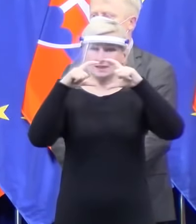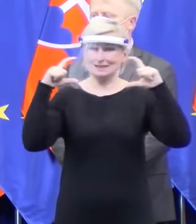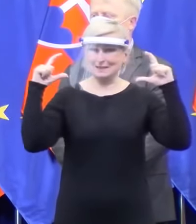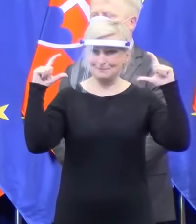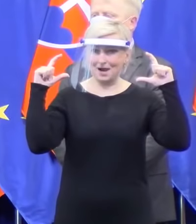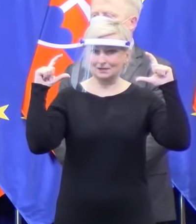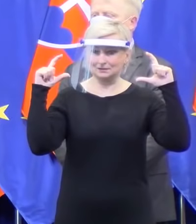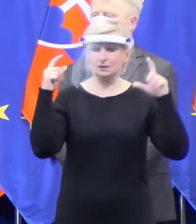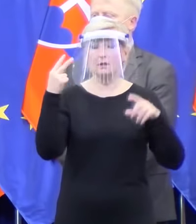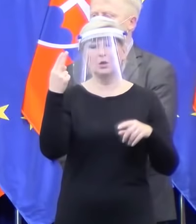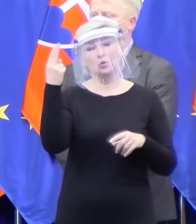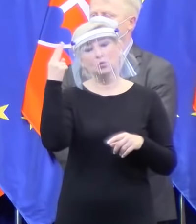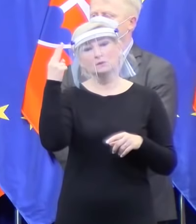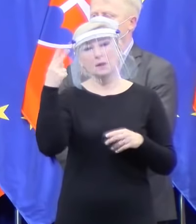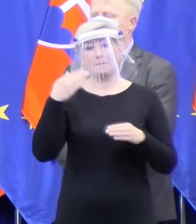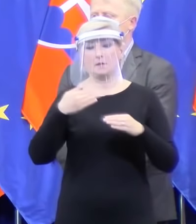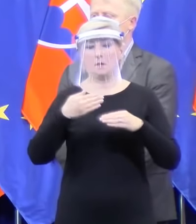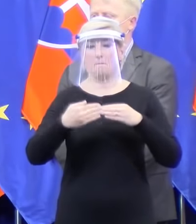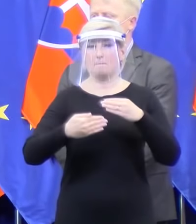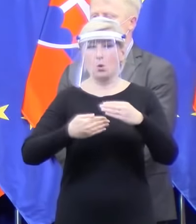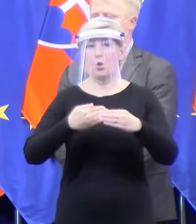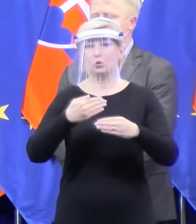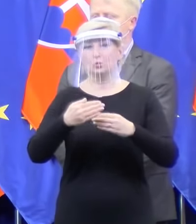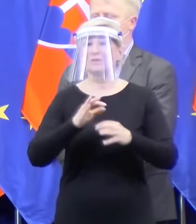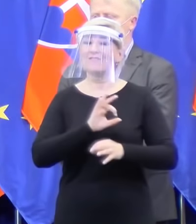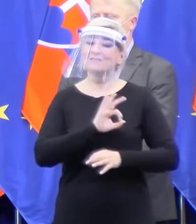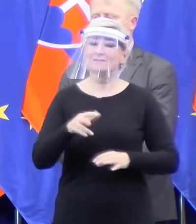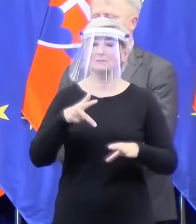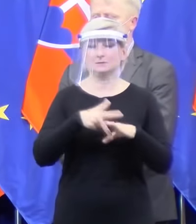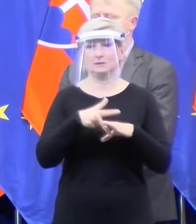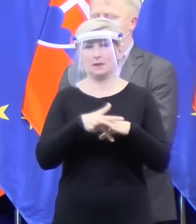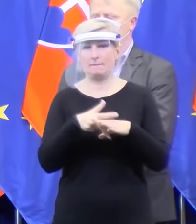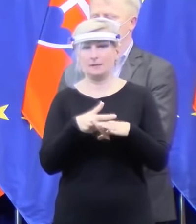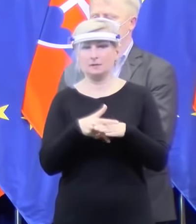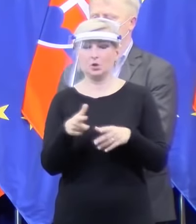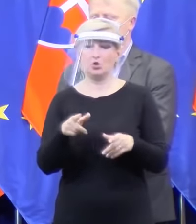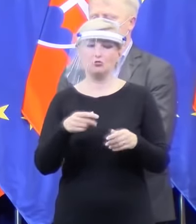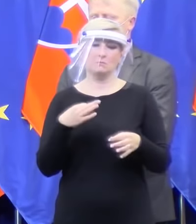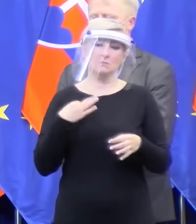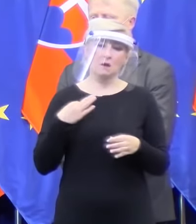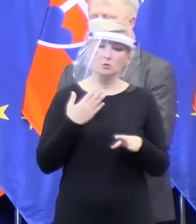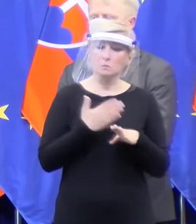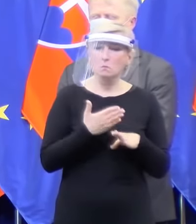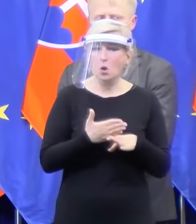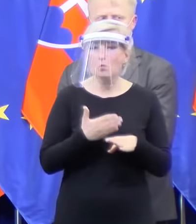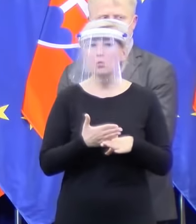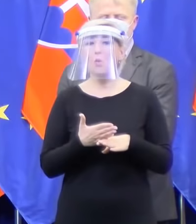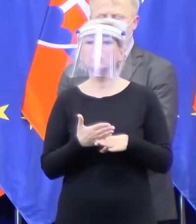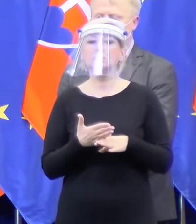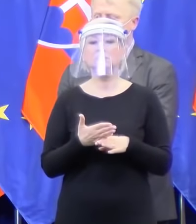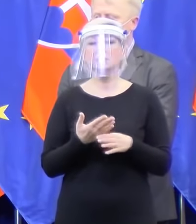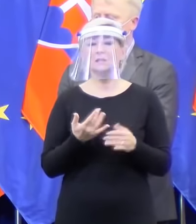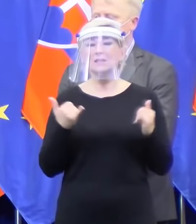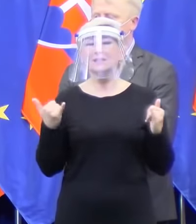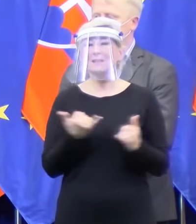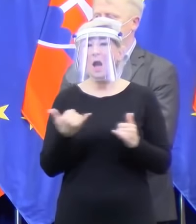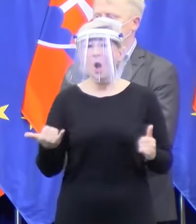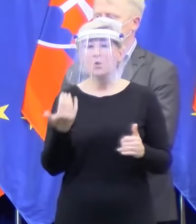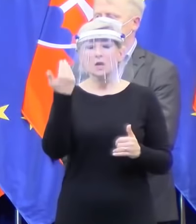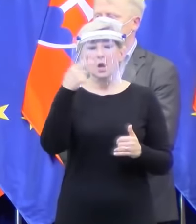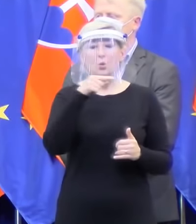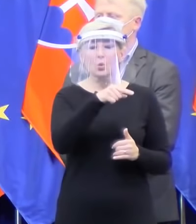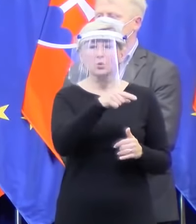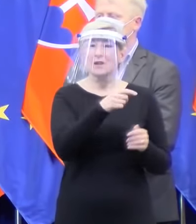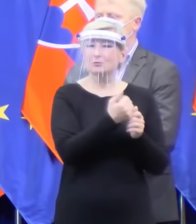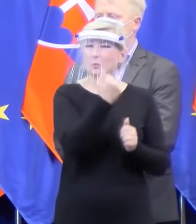dokážeme zabezpečiť všetky tieto zdravotnícke pomôcky, ktoré naozaj títo ľudia v prvej